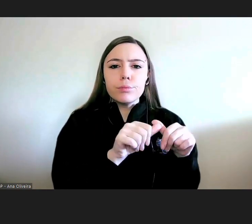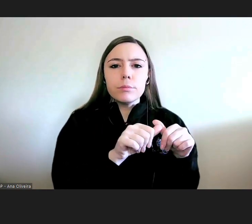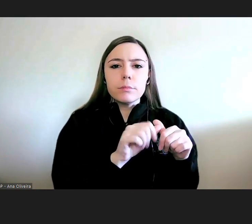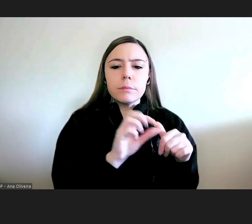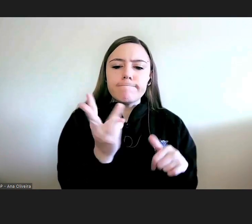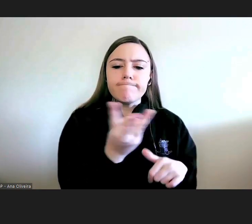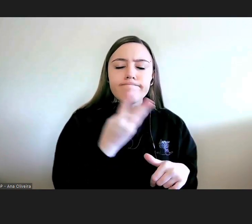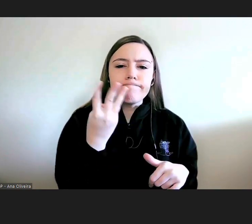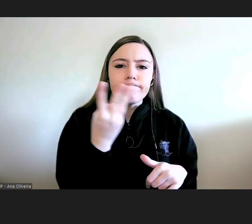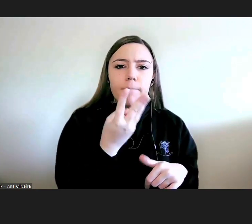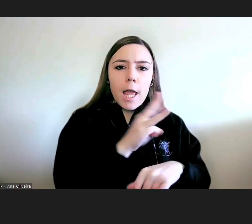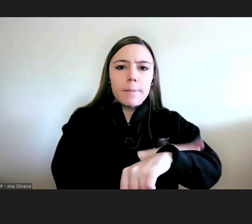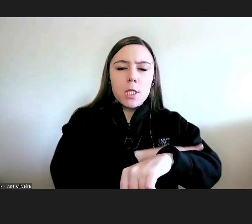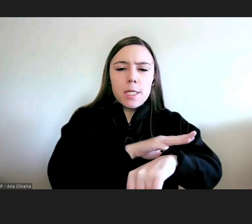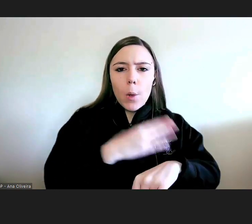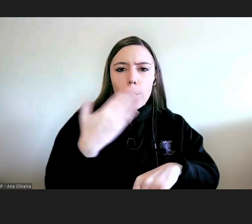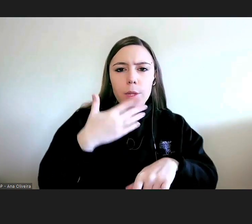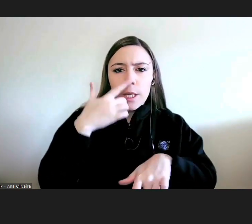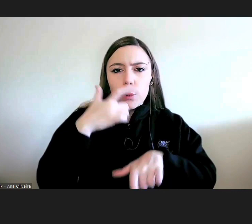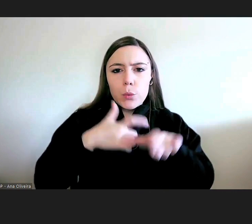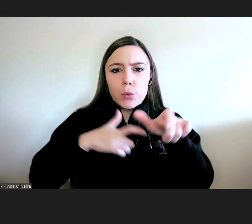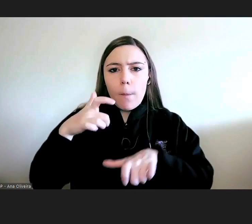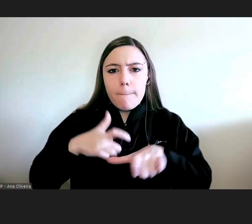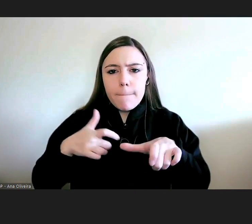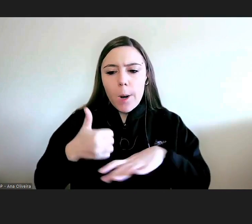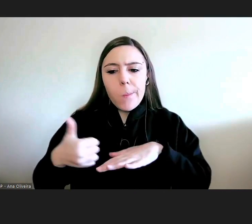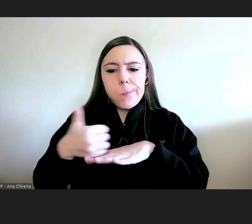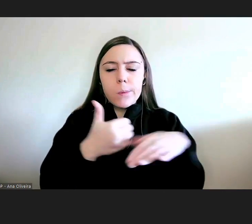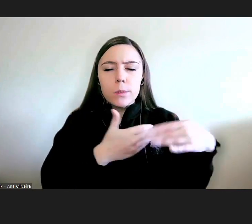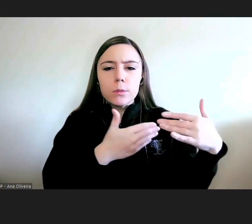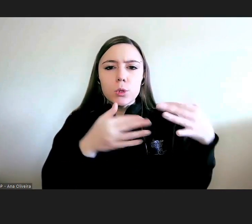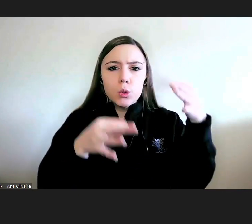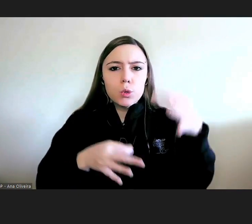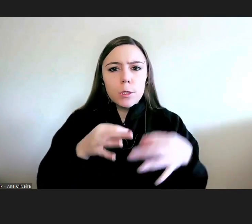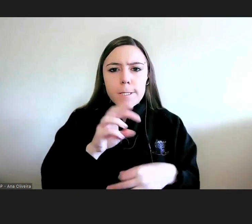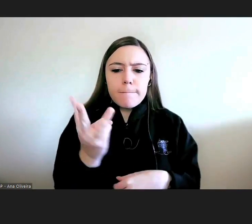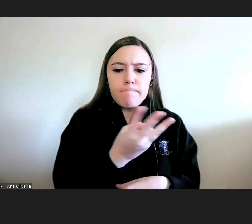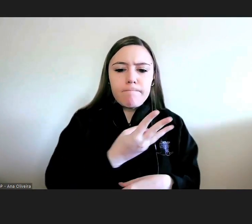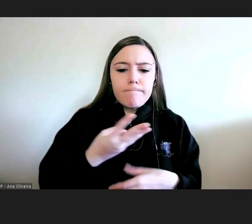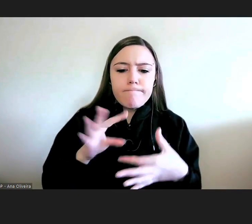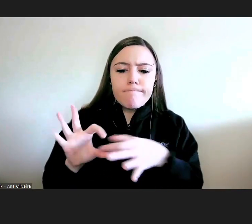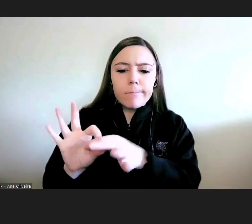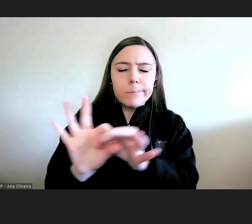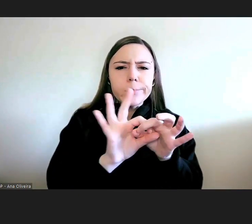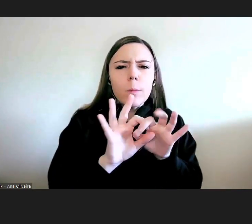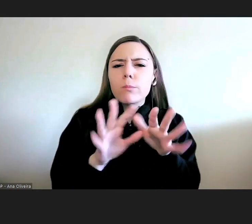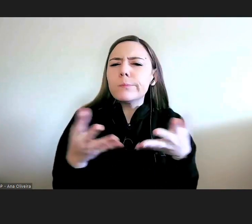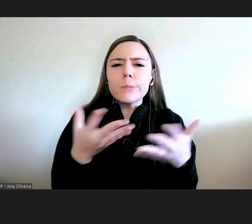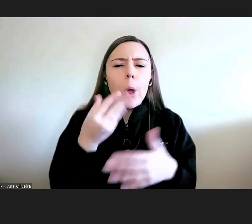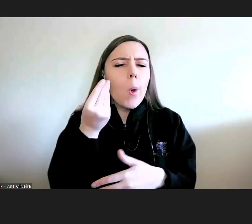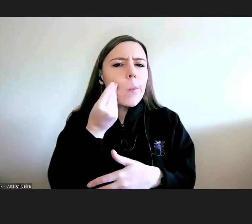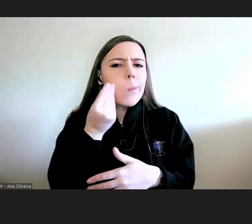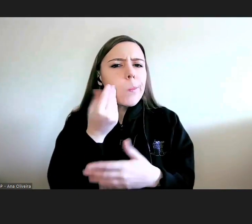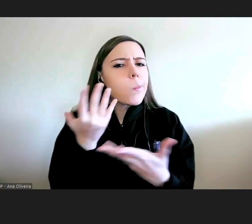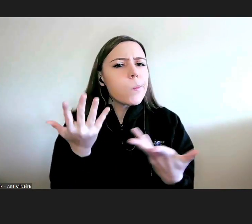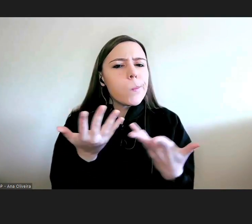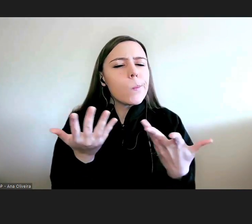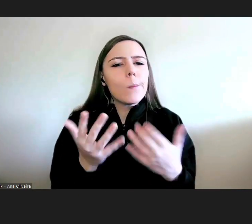administração, direitos humanos, Provedor de Justiça. Qual a interligação, a situação relativa